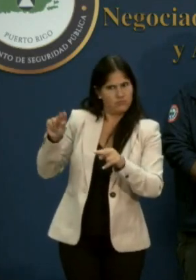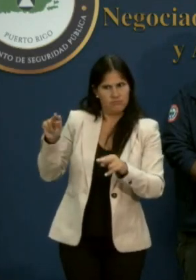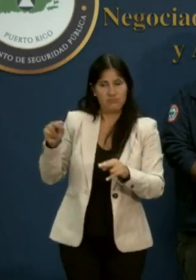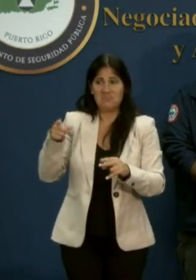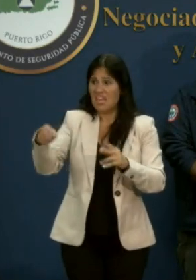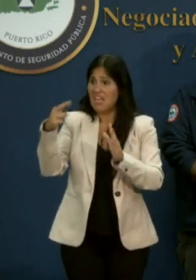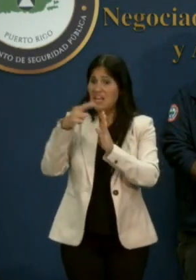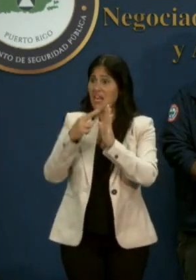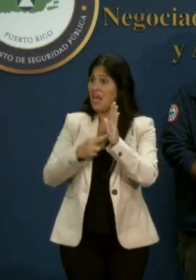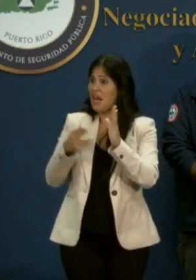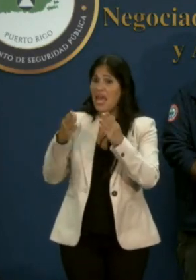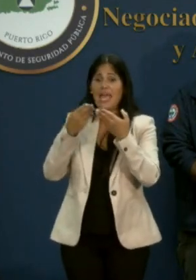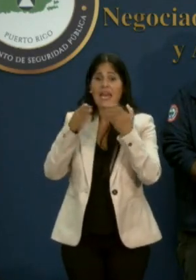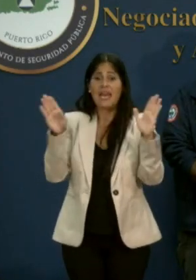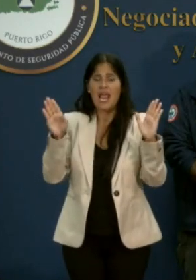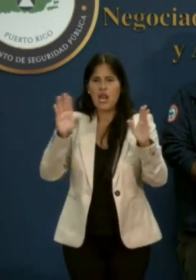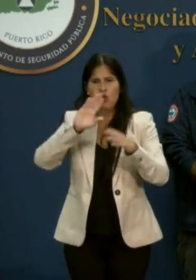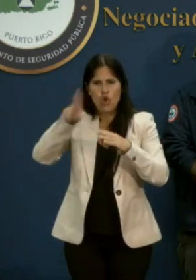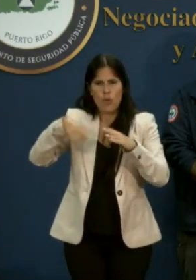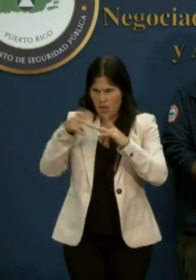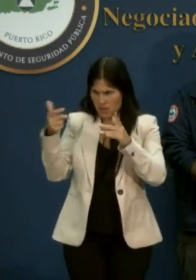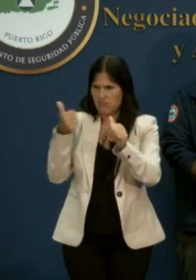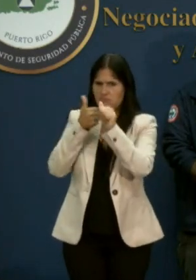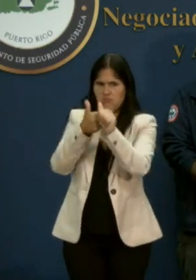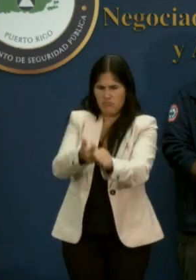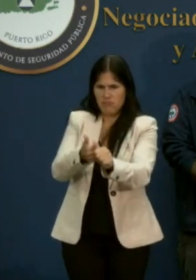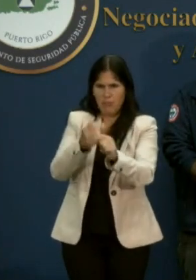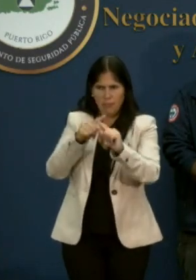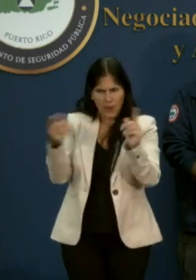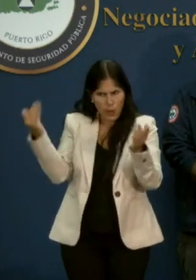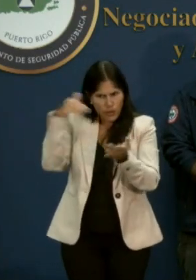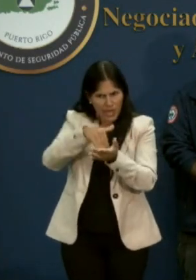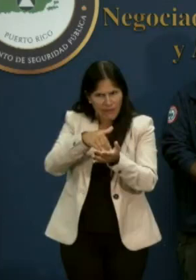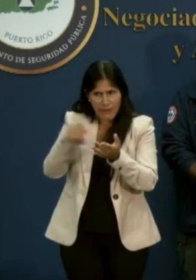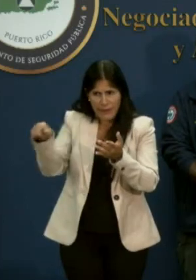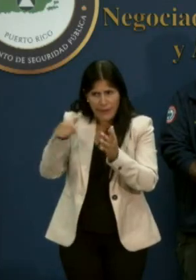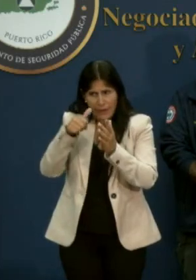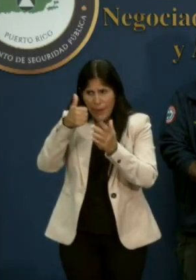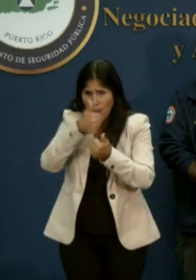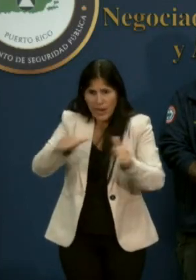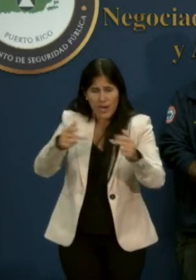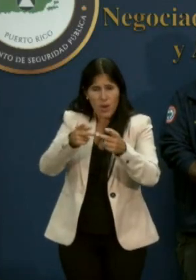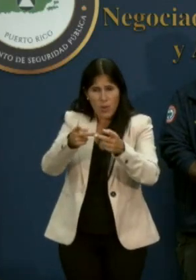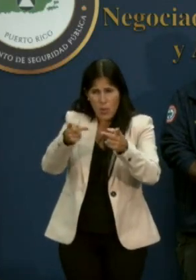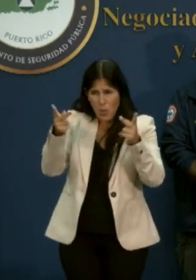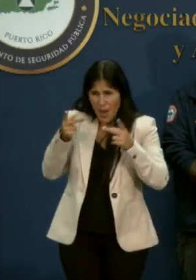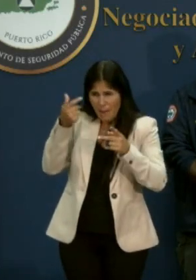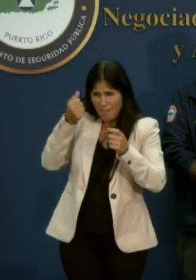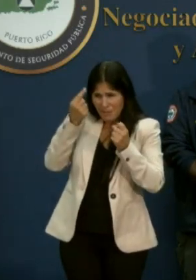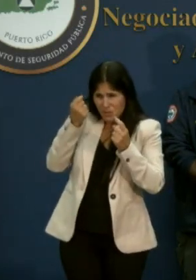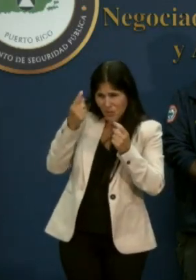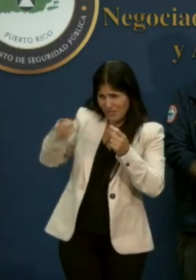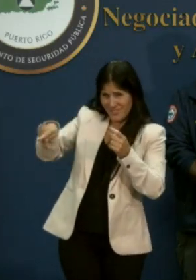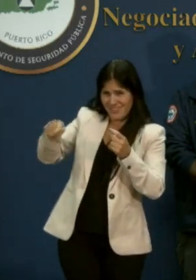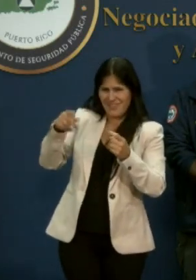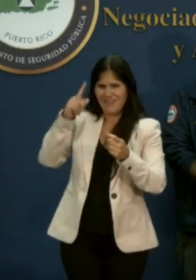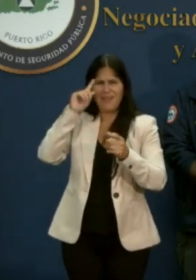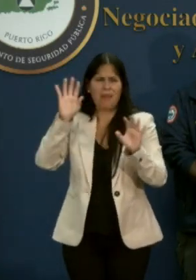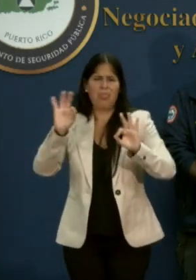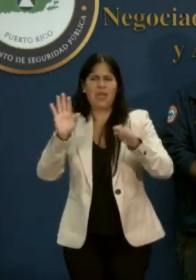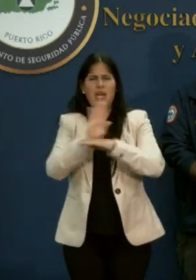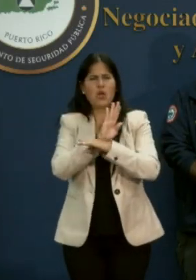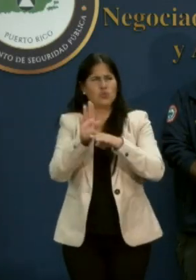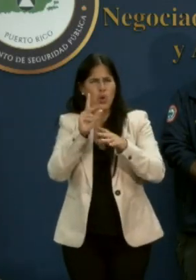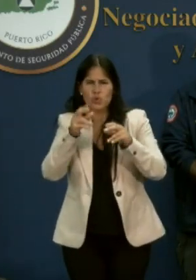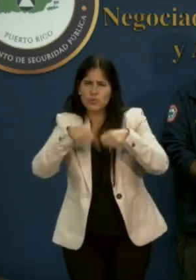nosotros vimos es que todo estaba en orden, pero vuelvo y recalco, cualquier consumidor que entienda que un comercio, sea supermercado, estación de